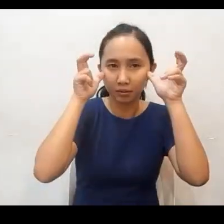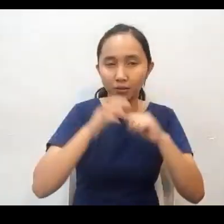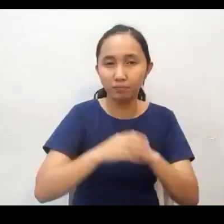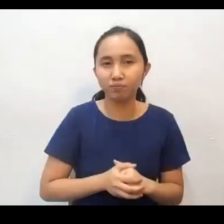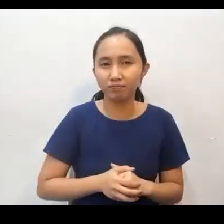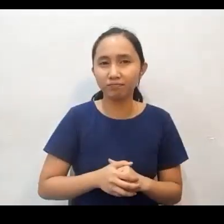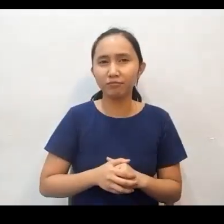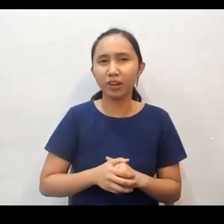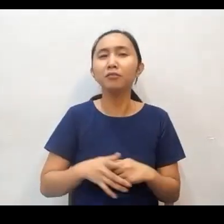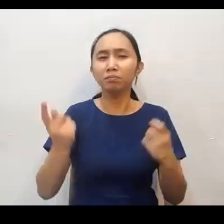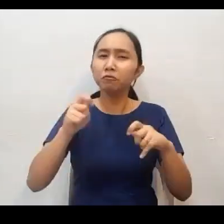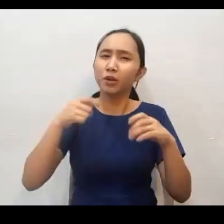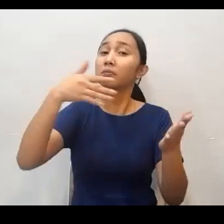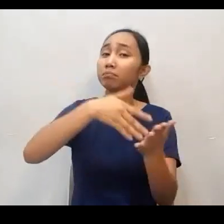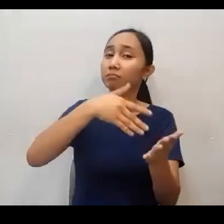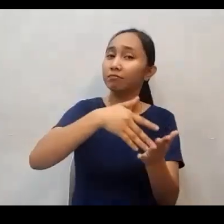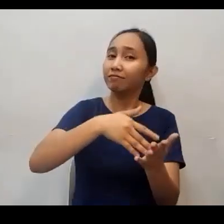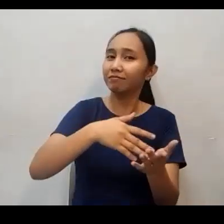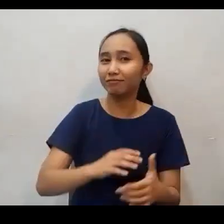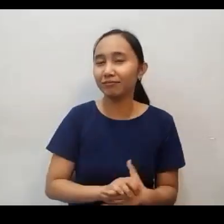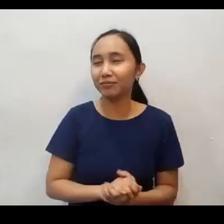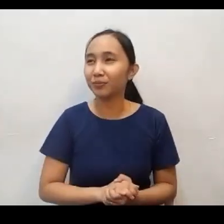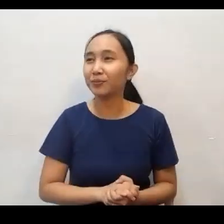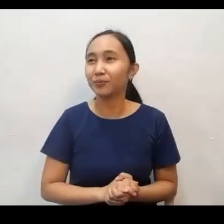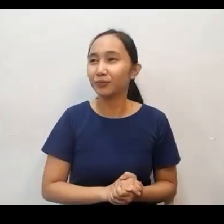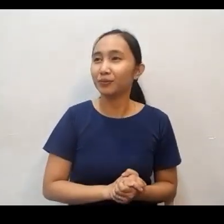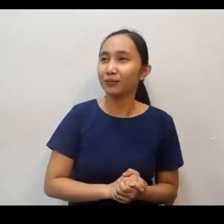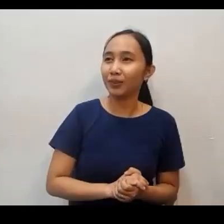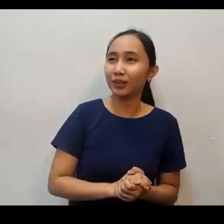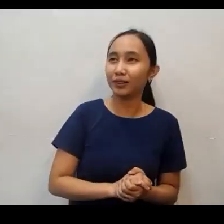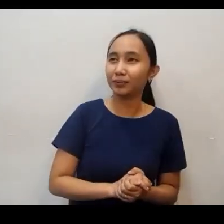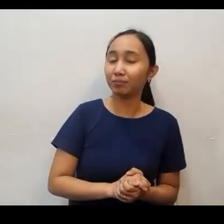Kaya merong distansya at siya ay nakikinig na para bang nag-aaral lang siya.